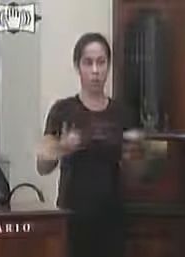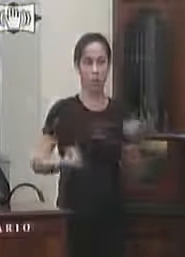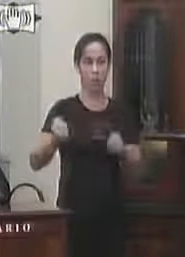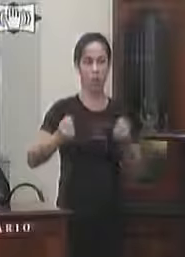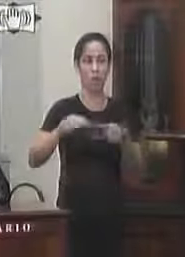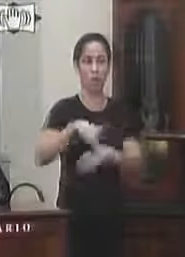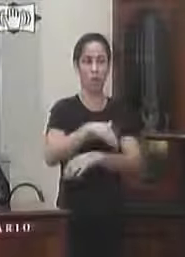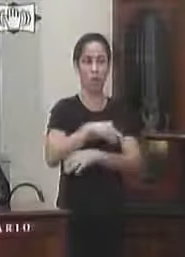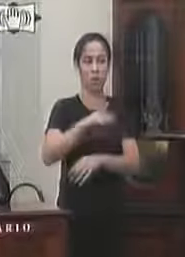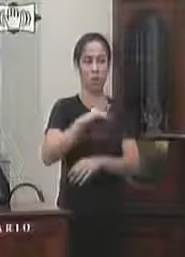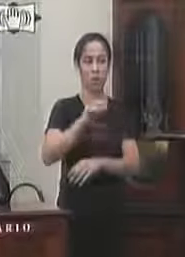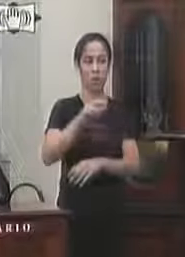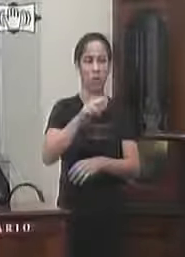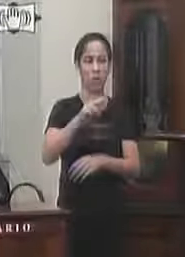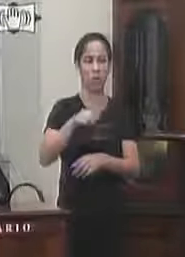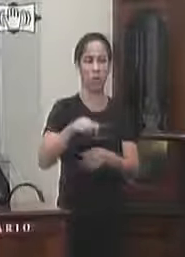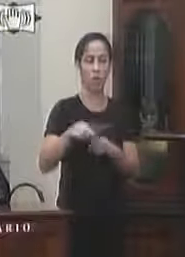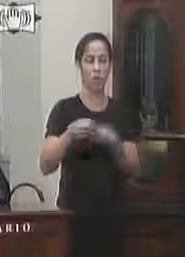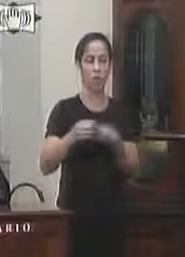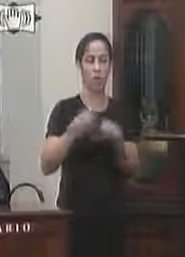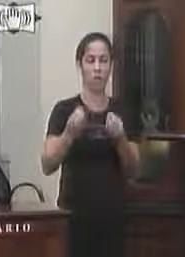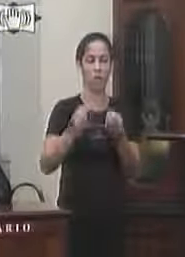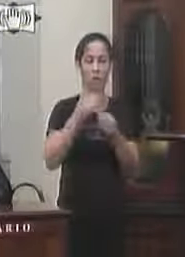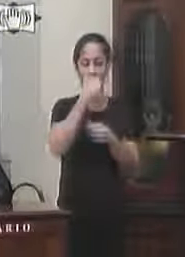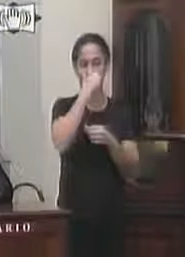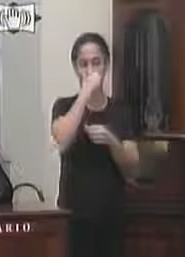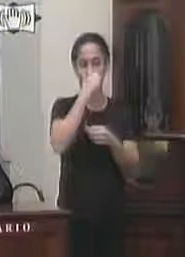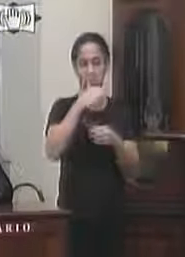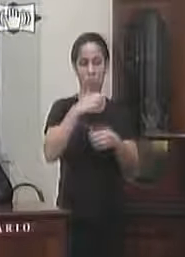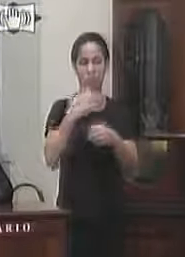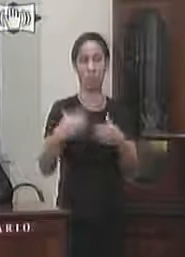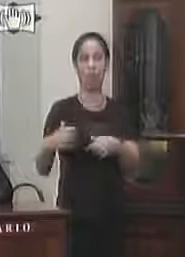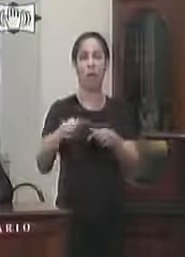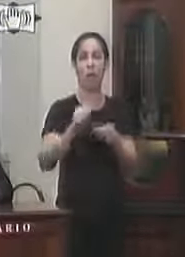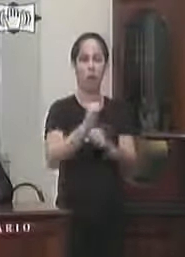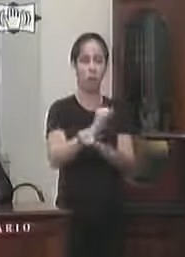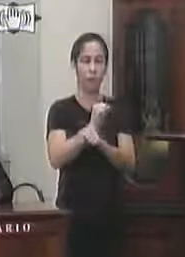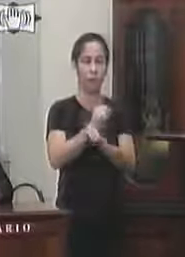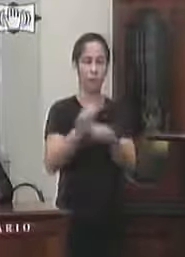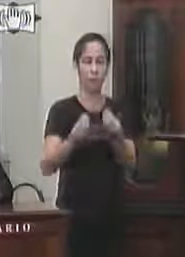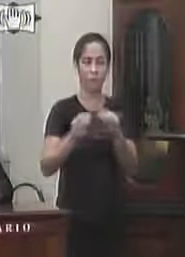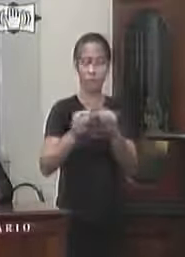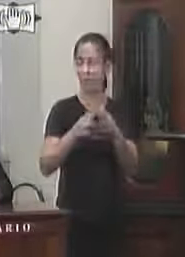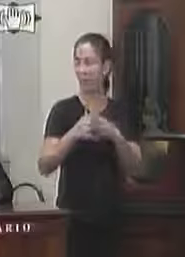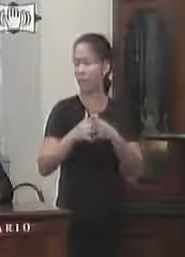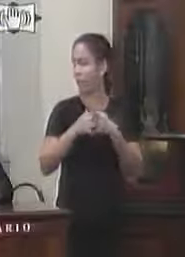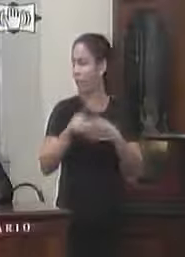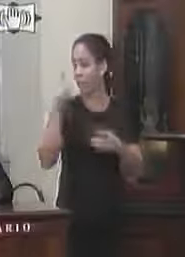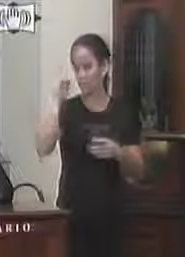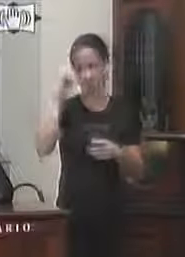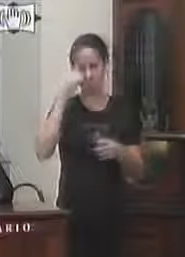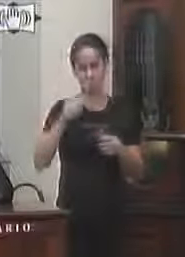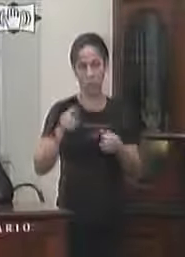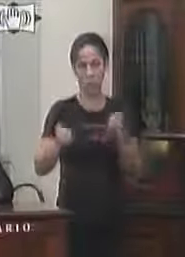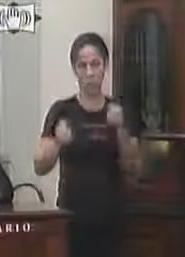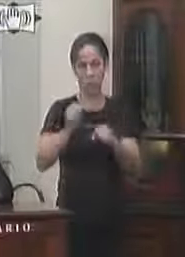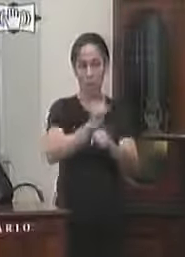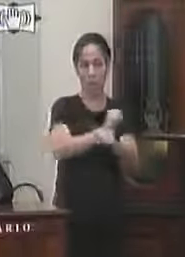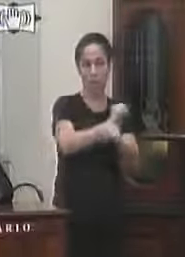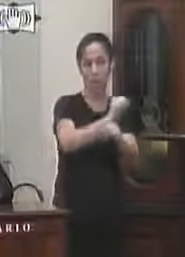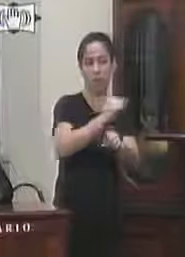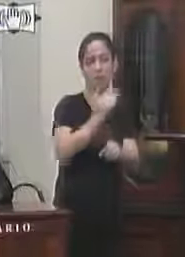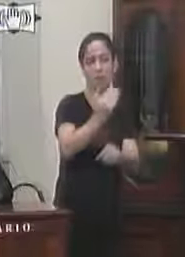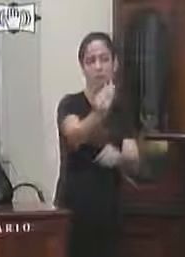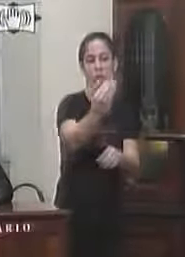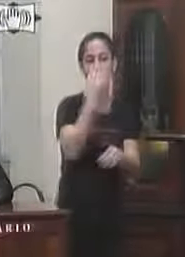Barbosa para verificar a situação de lotação de carros estacionados ao longo da rua causando transtorno diariamente os moradores deviam foto estacionada em frente